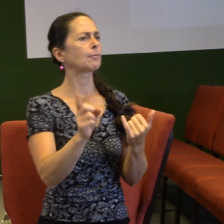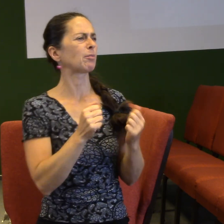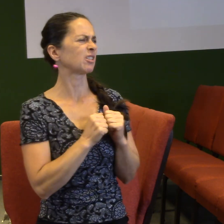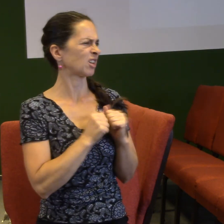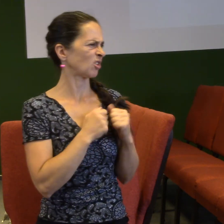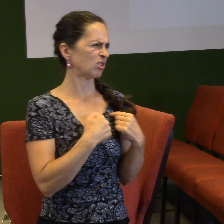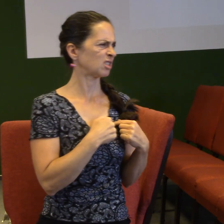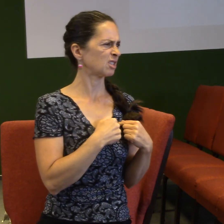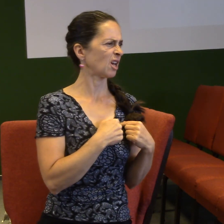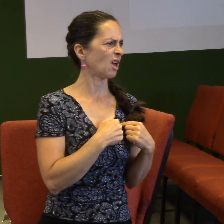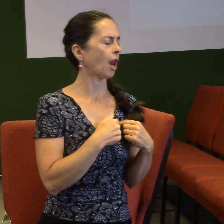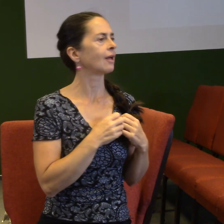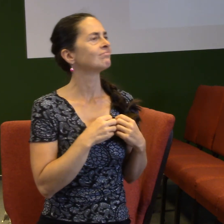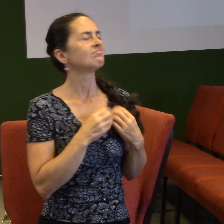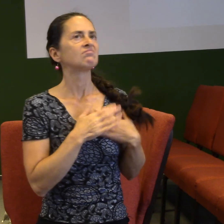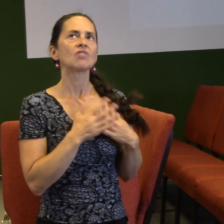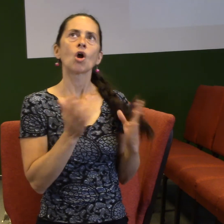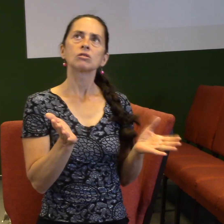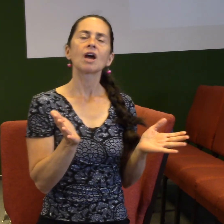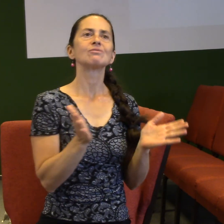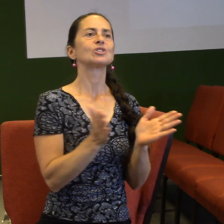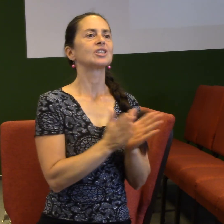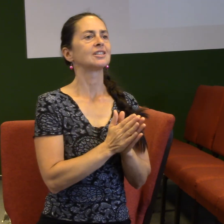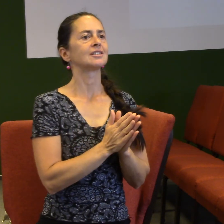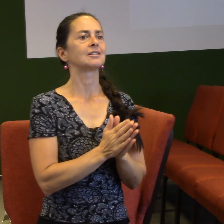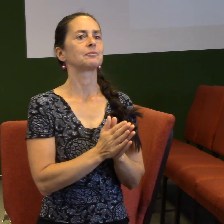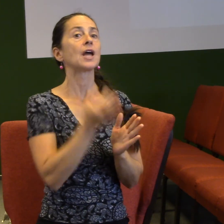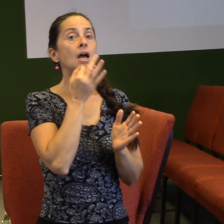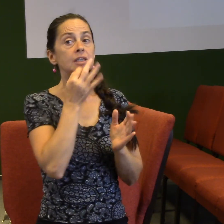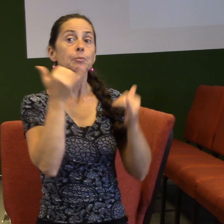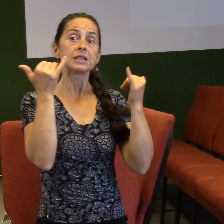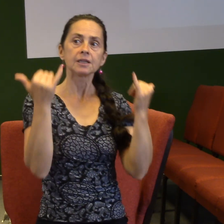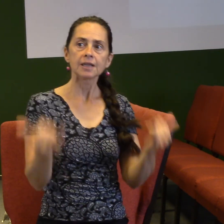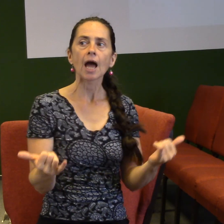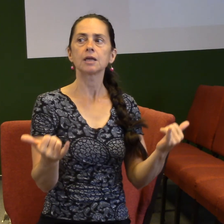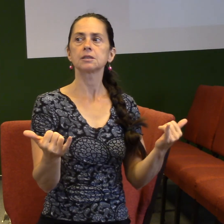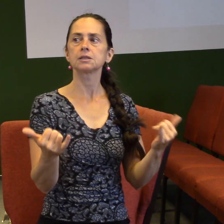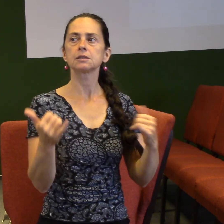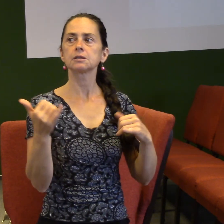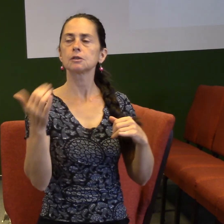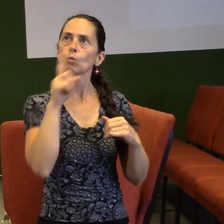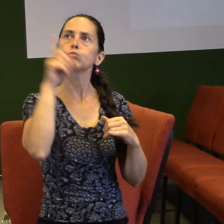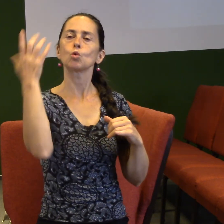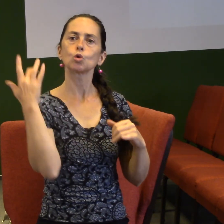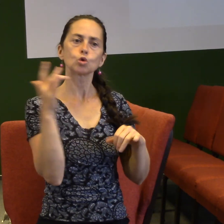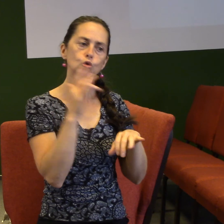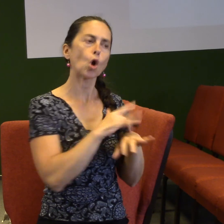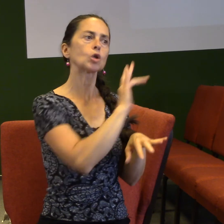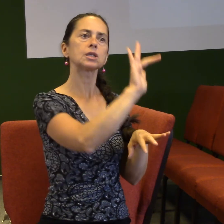Bůh vám dneska mluvil skrze to, co se tady dělo, nebo skrze to slovo, tak někdy děláme